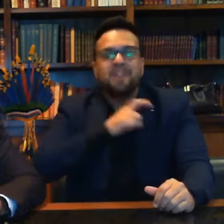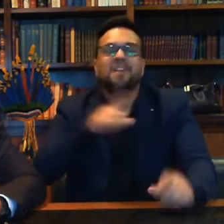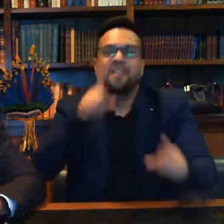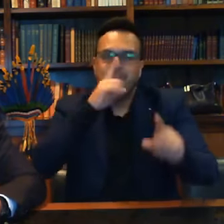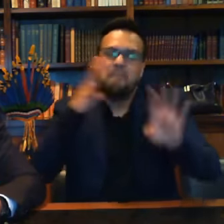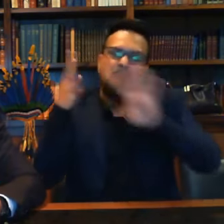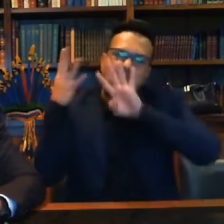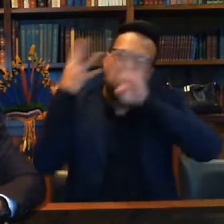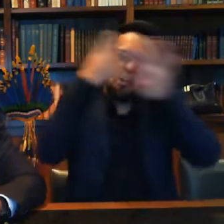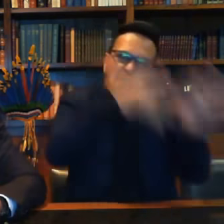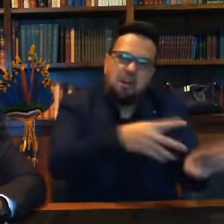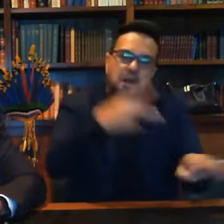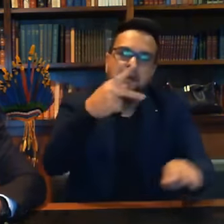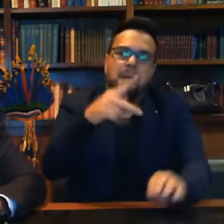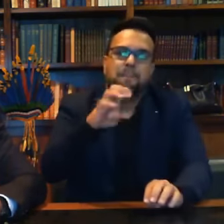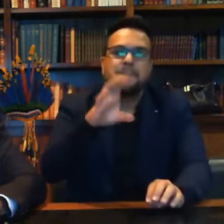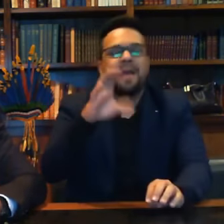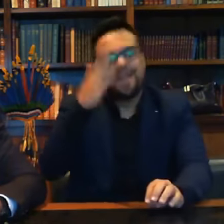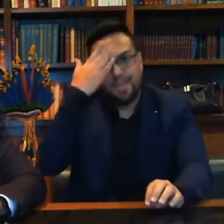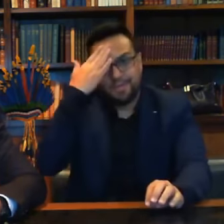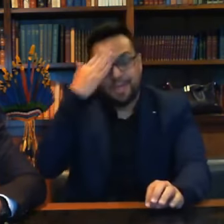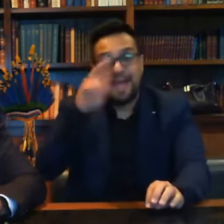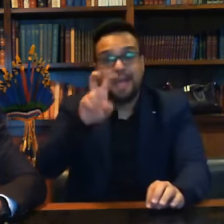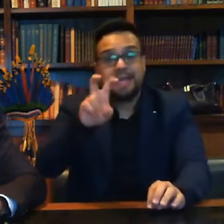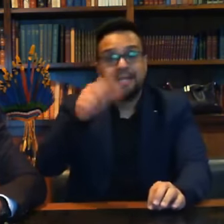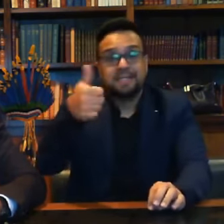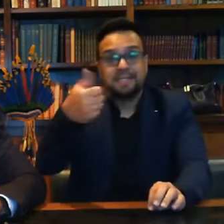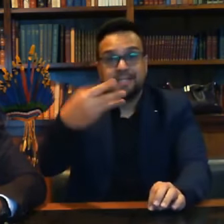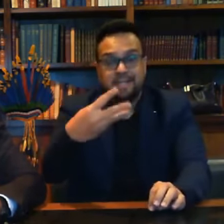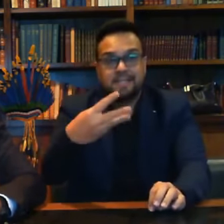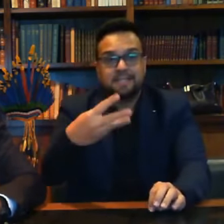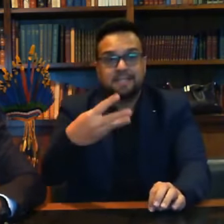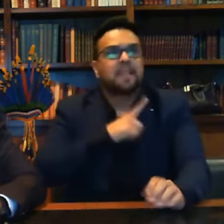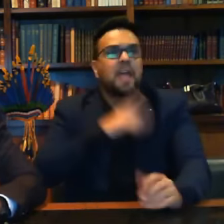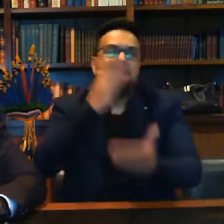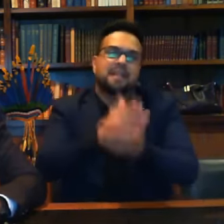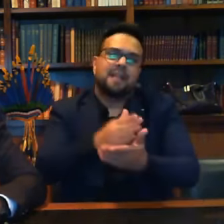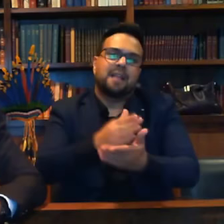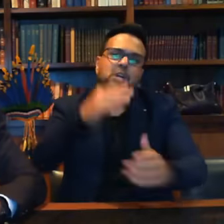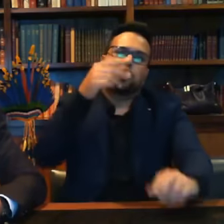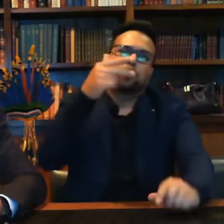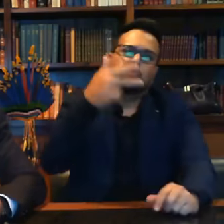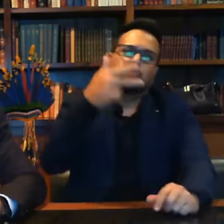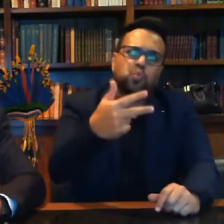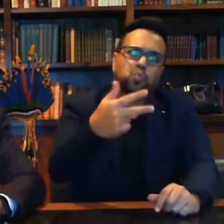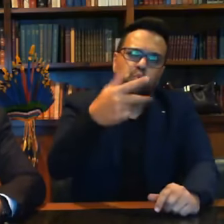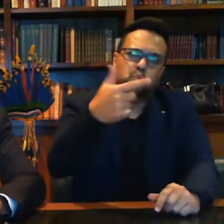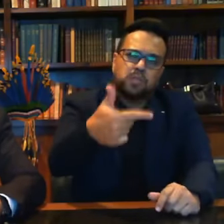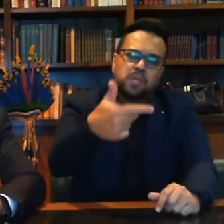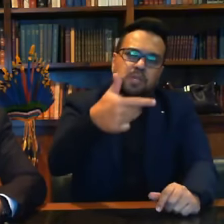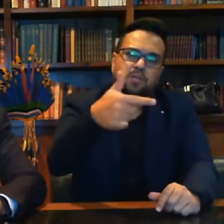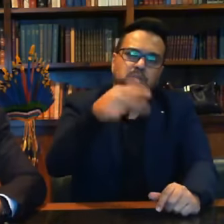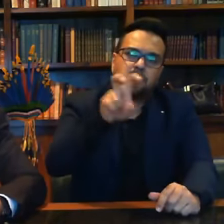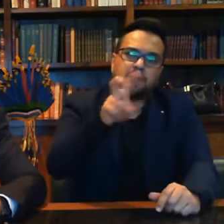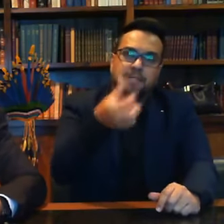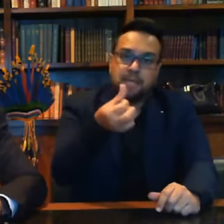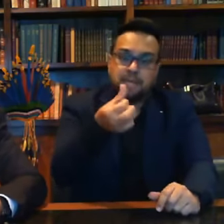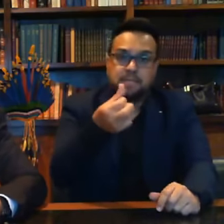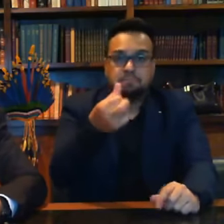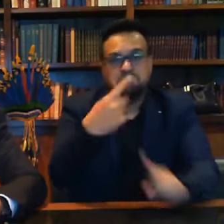Pessoal, eu sei que são 513 deputados. A metade tá lá, 256 e meio. Mas entre os votantes,